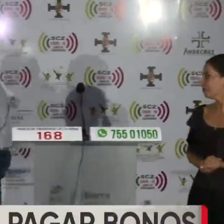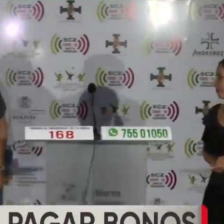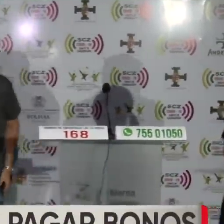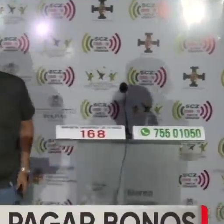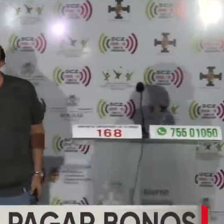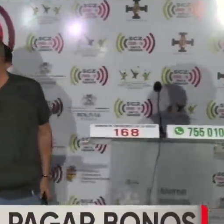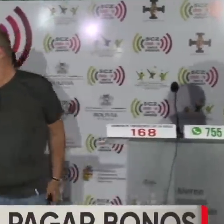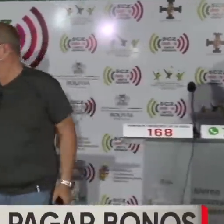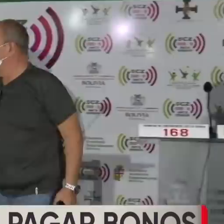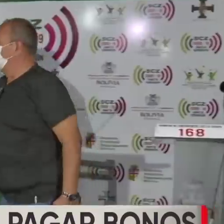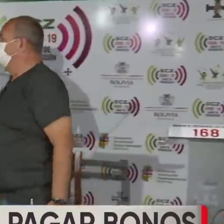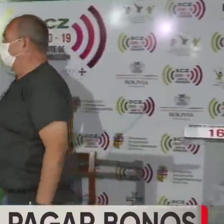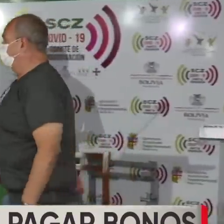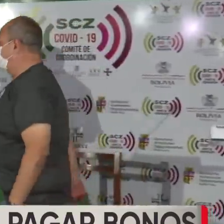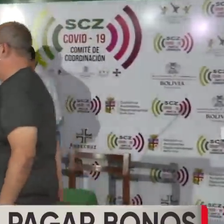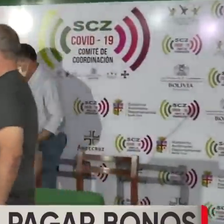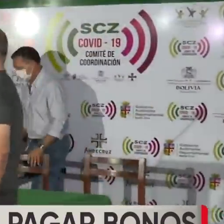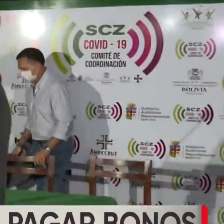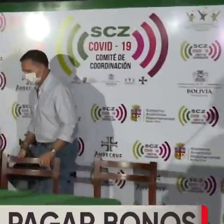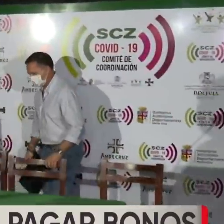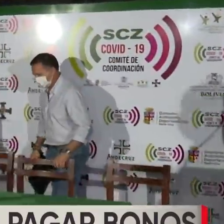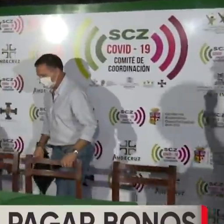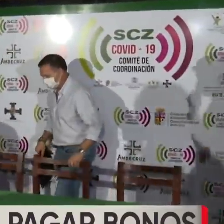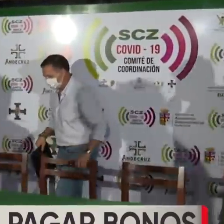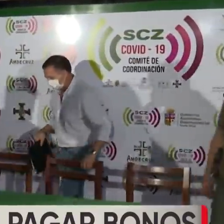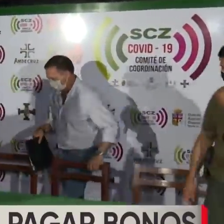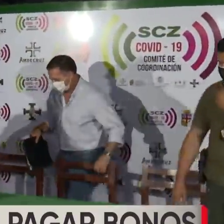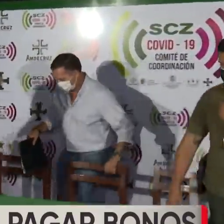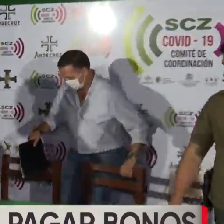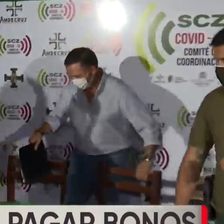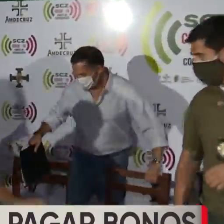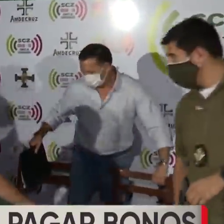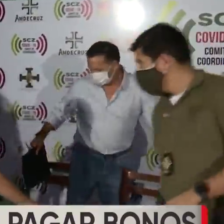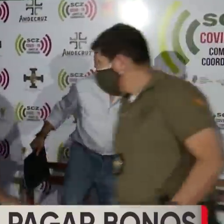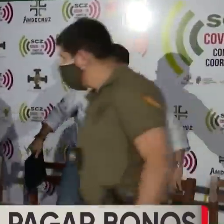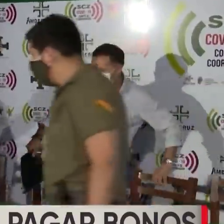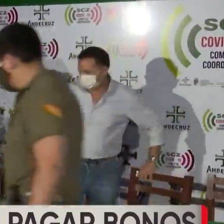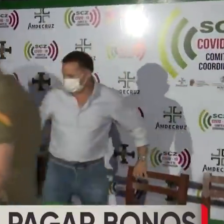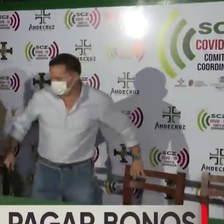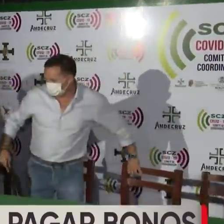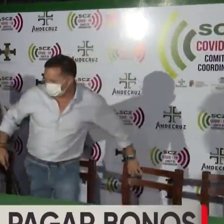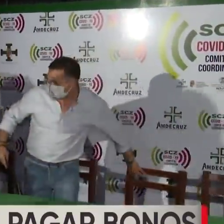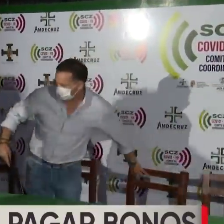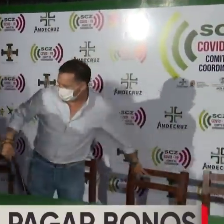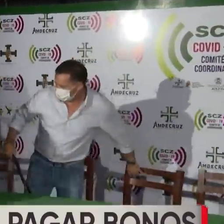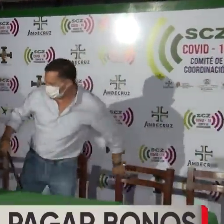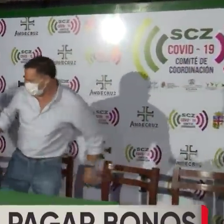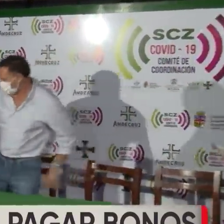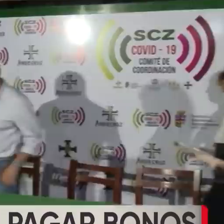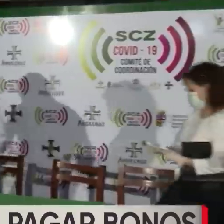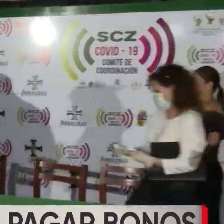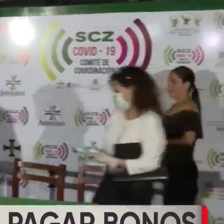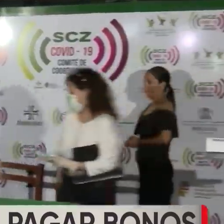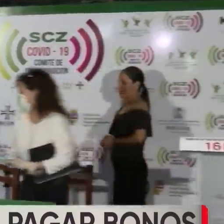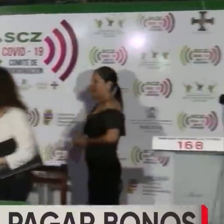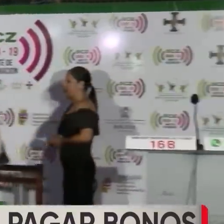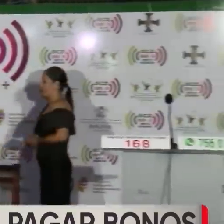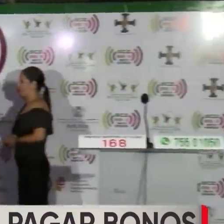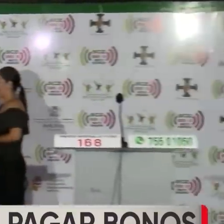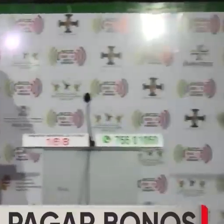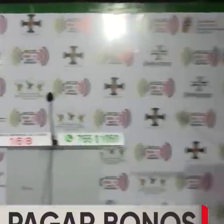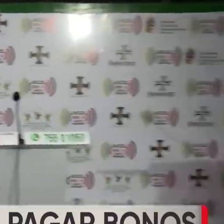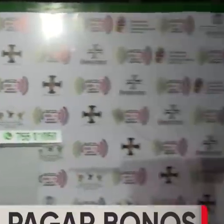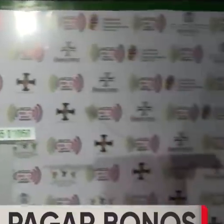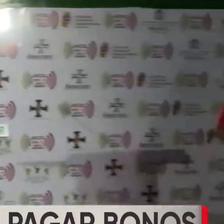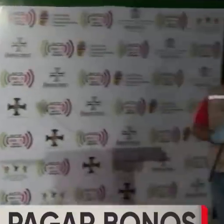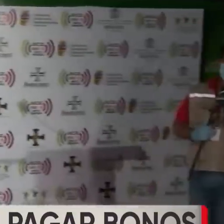desde el COE departamental referente a este convenio que se ha firmado entre este Ministerio de Economía y Defensa para el pago de los bonos, tanto renta, dignidad y